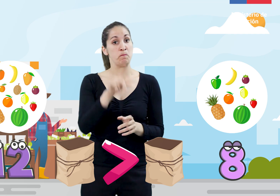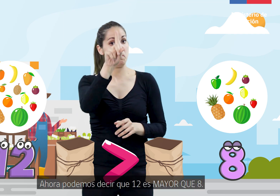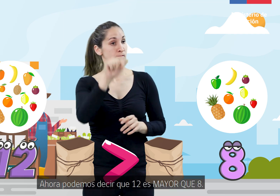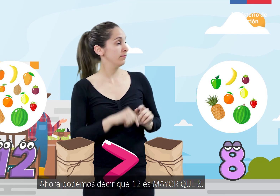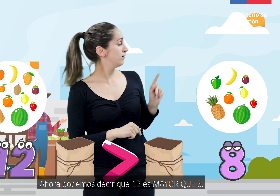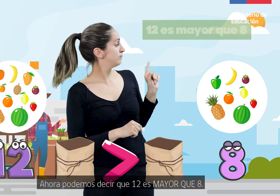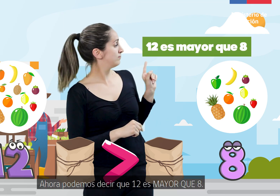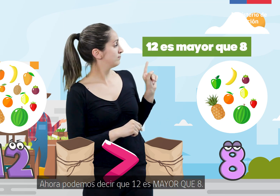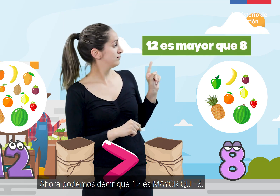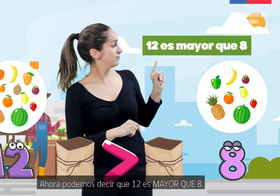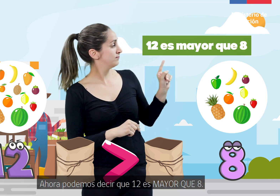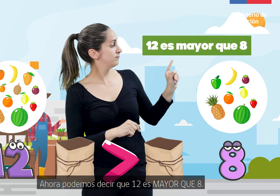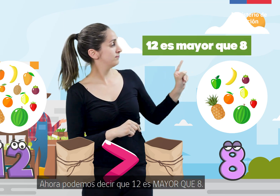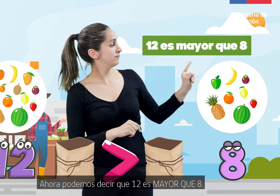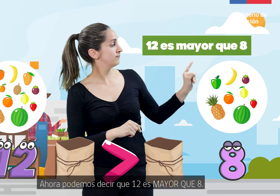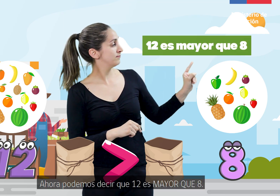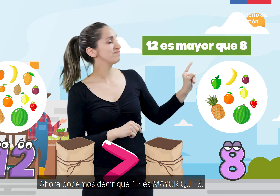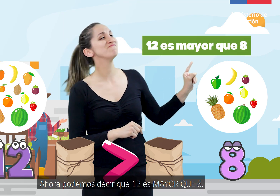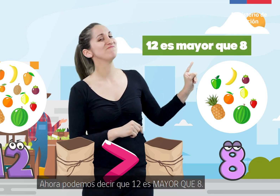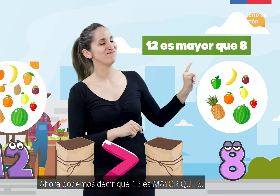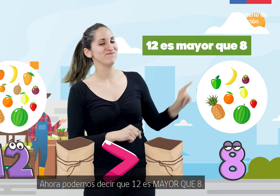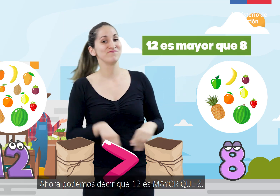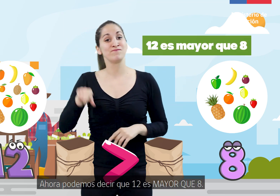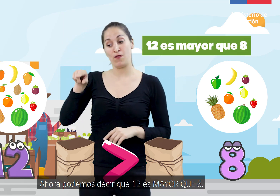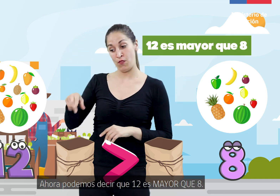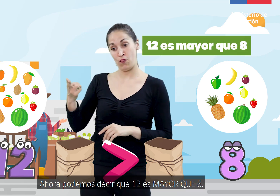Ahora podemos decir que 12 es mayor que 8.